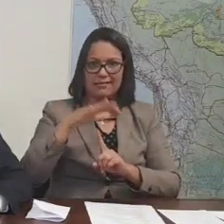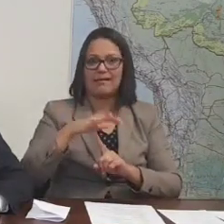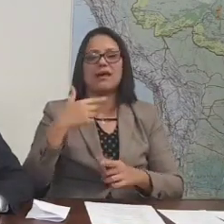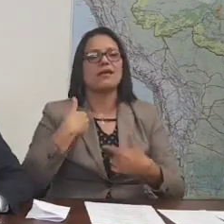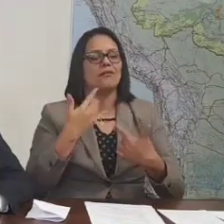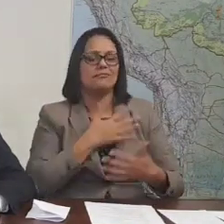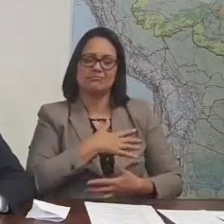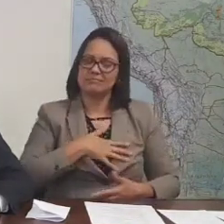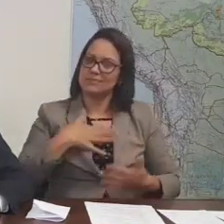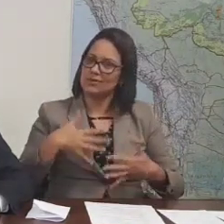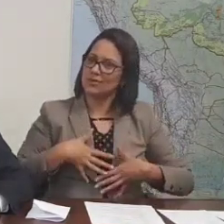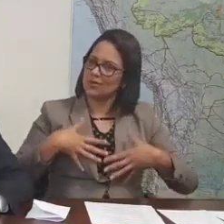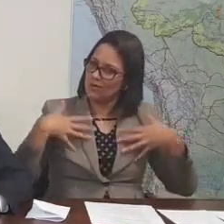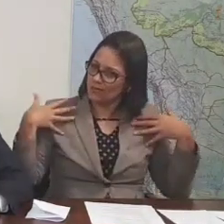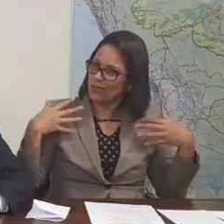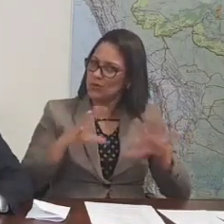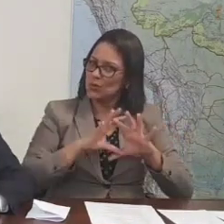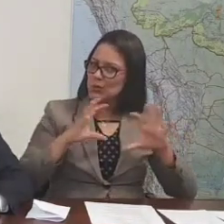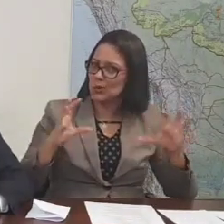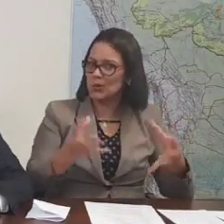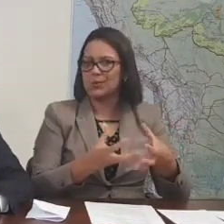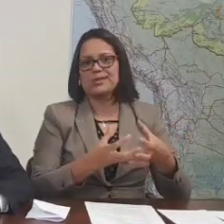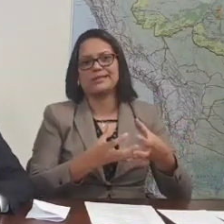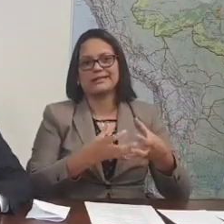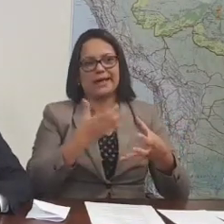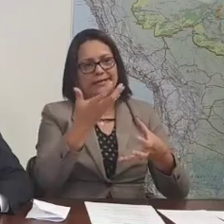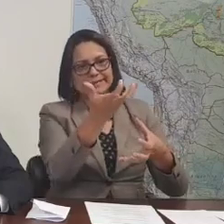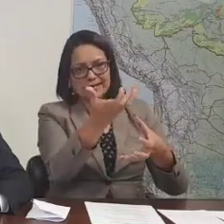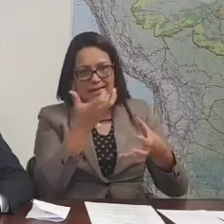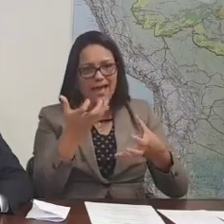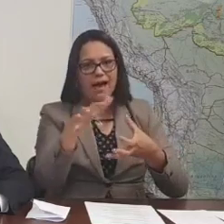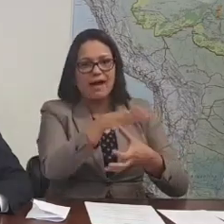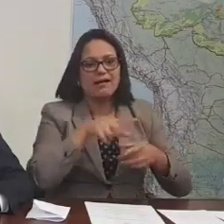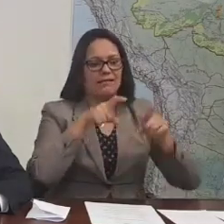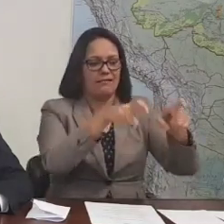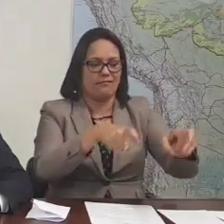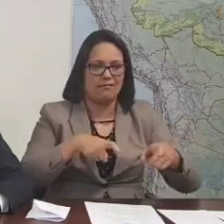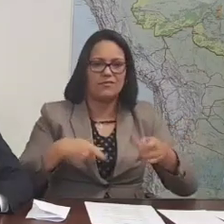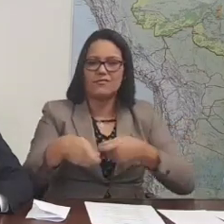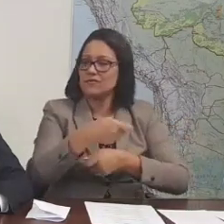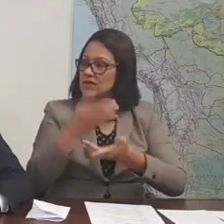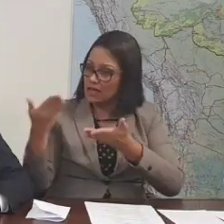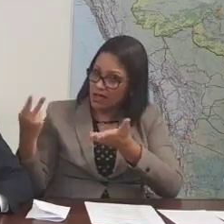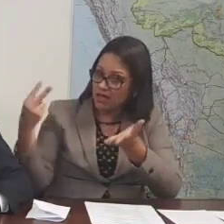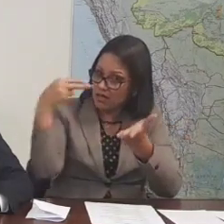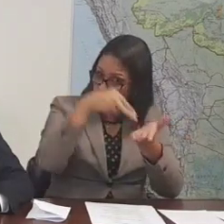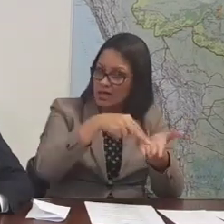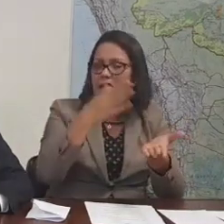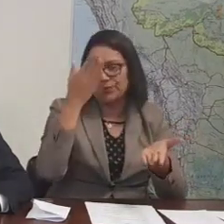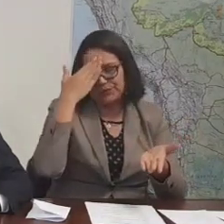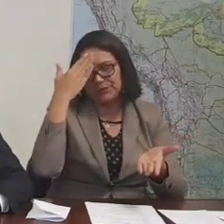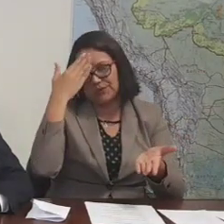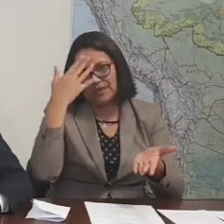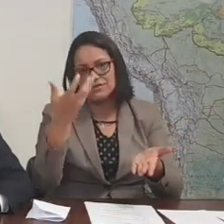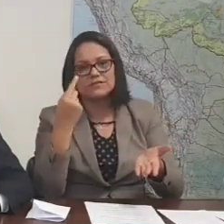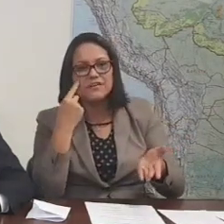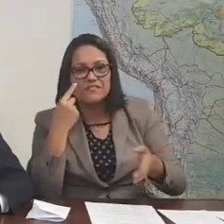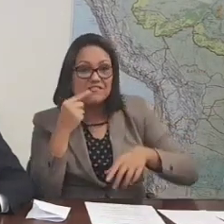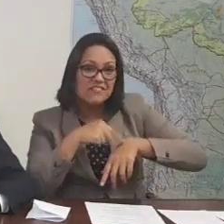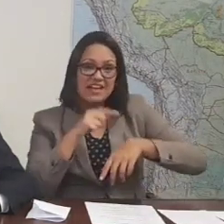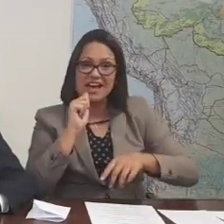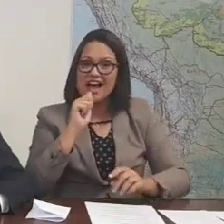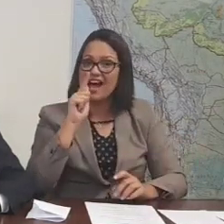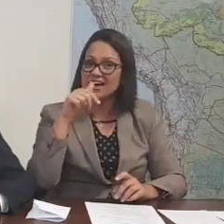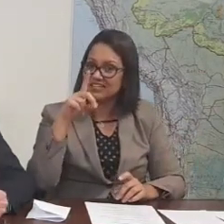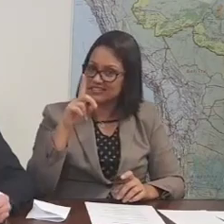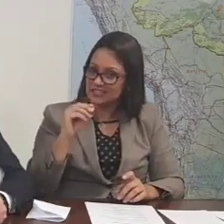o maior orgulho e toda a nossa comunidade, o agronegócio, em recebê-lo lá. Sei que o senhor vai verificar a agenda,